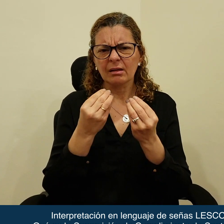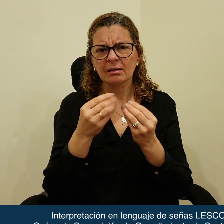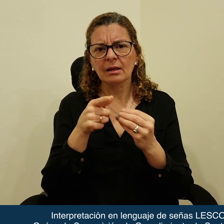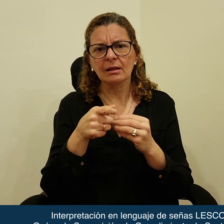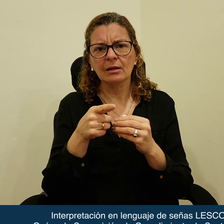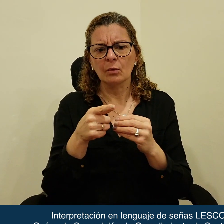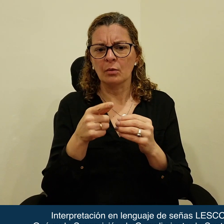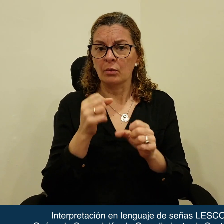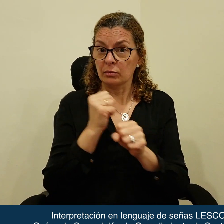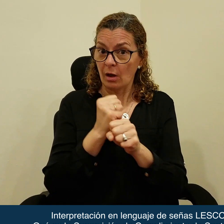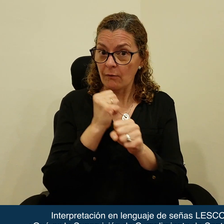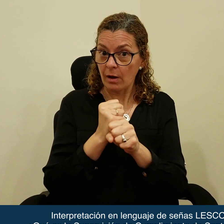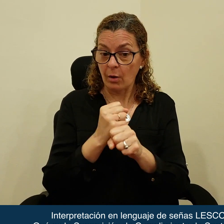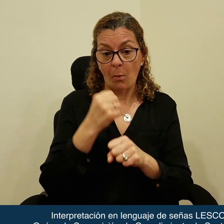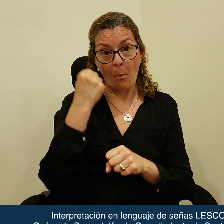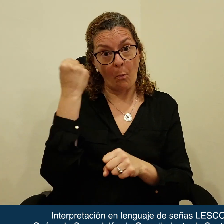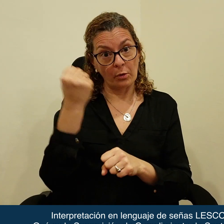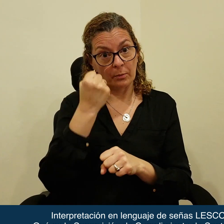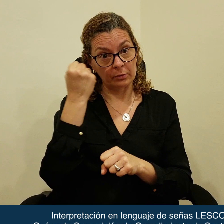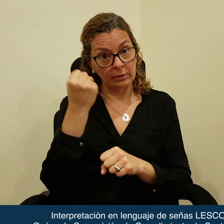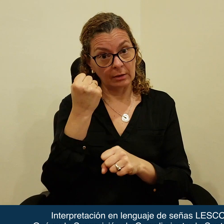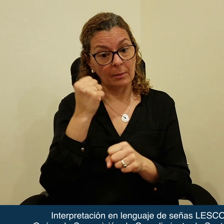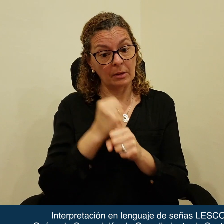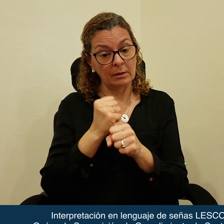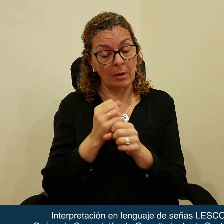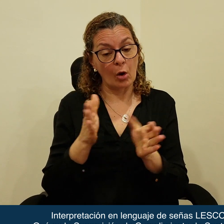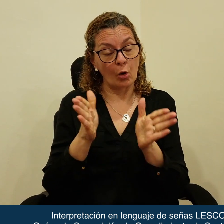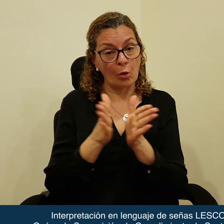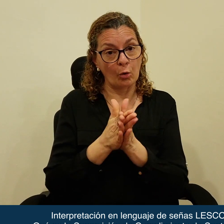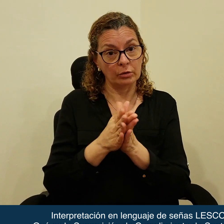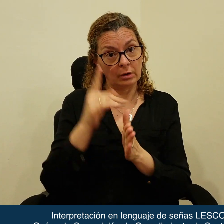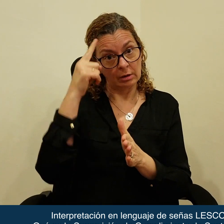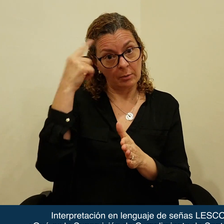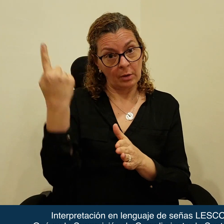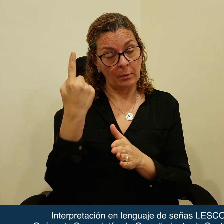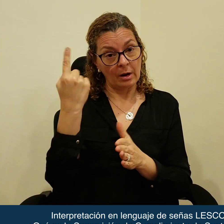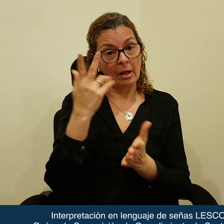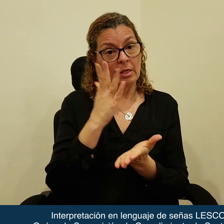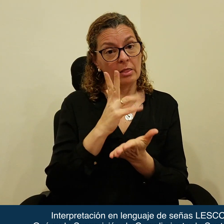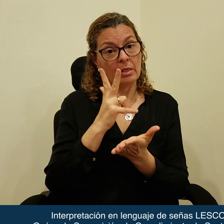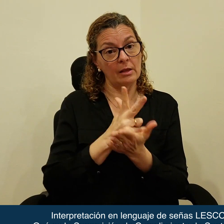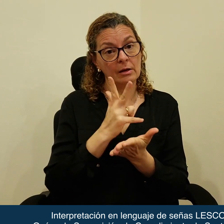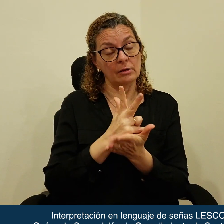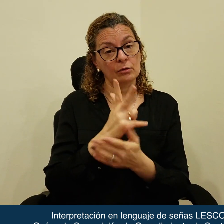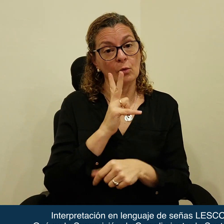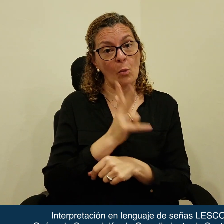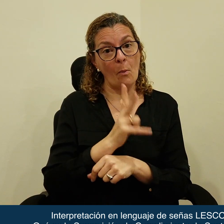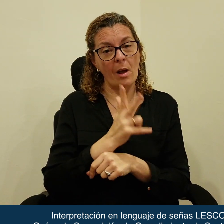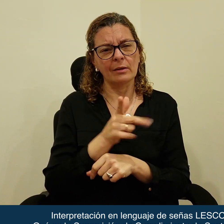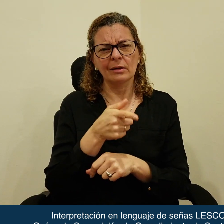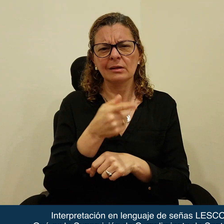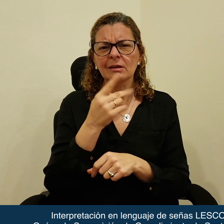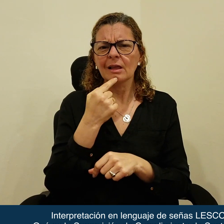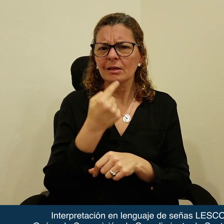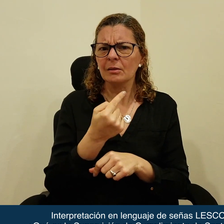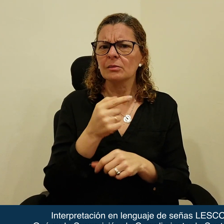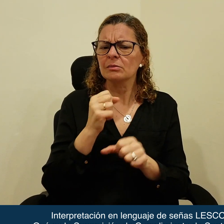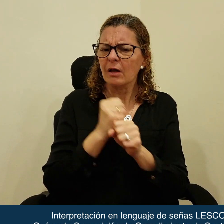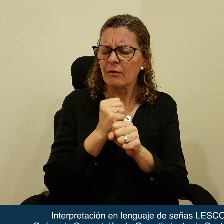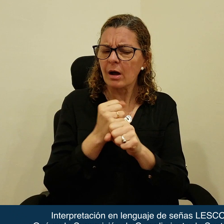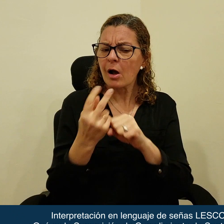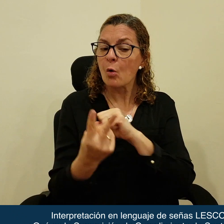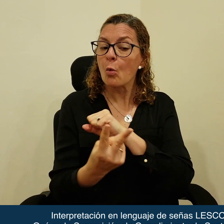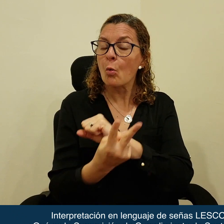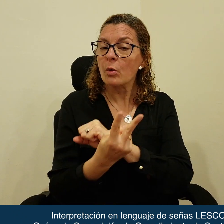es una tarea fundamental para el trabajo de la Corte Interamericana de Derechos Humanos, en su función de